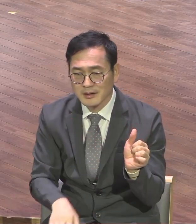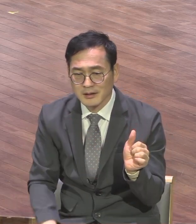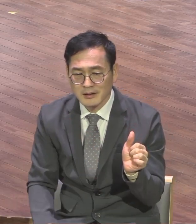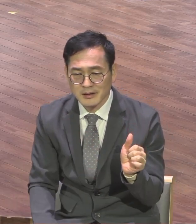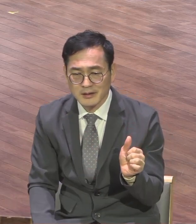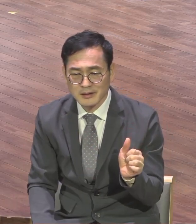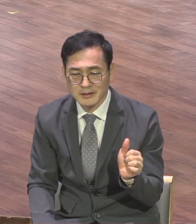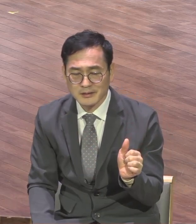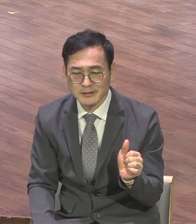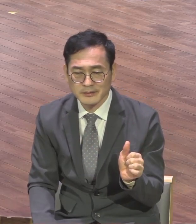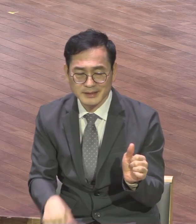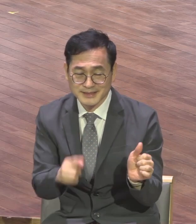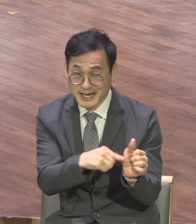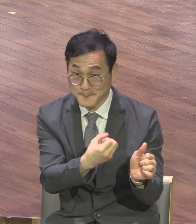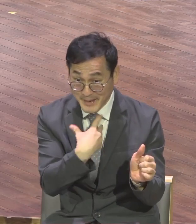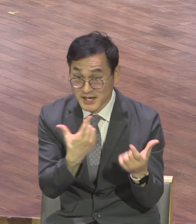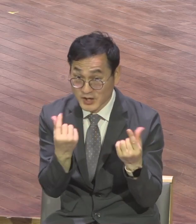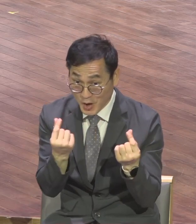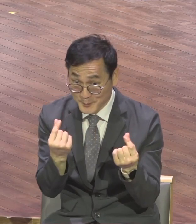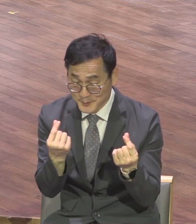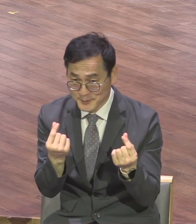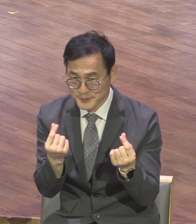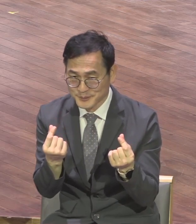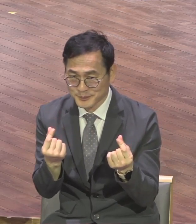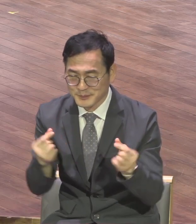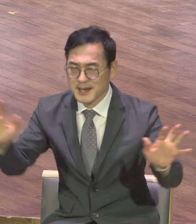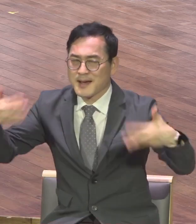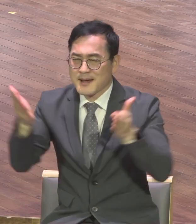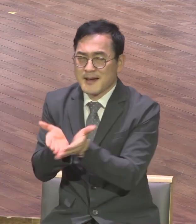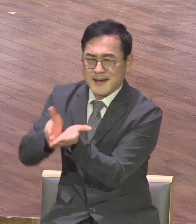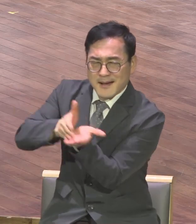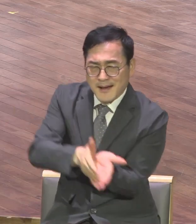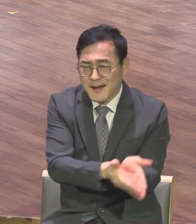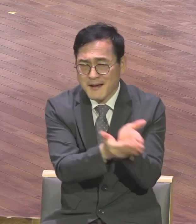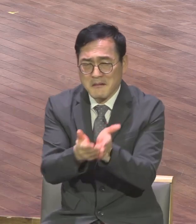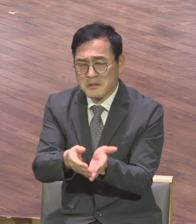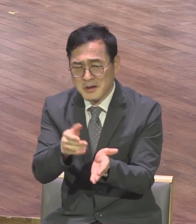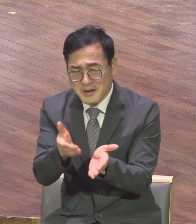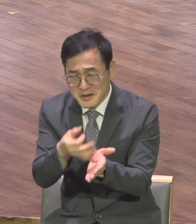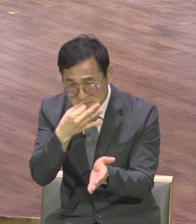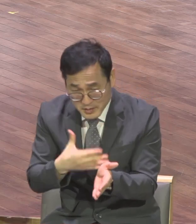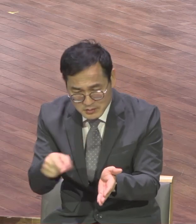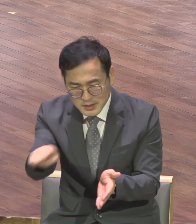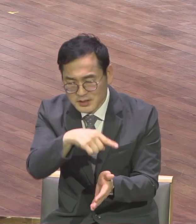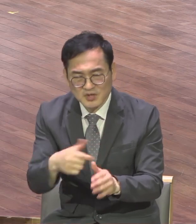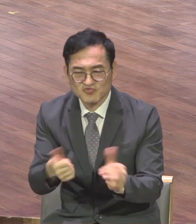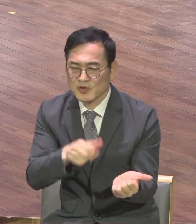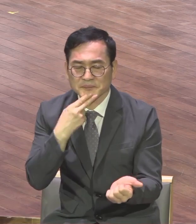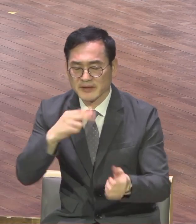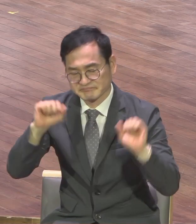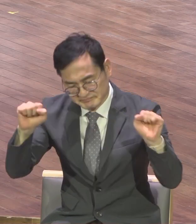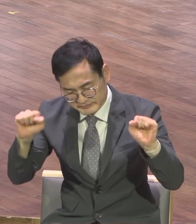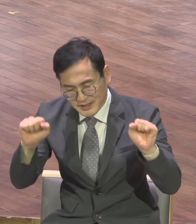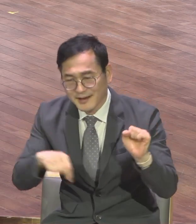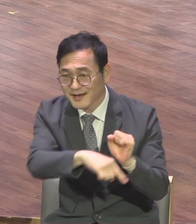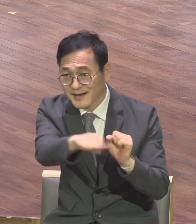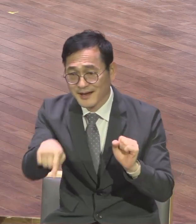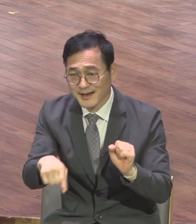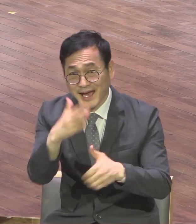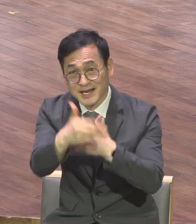나는 하긴 시간표라는 사실을 놓치지 마시기 바랍니다 무엇을 붙잡고 무엇을